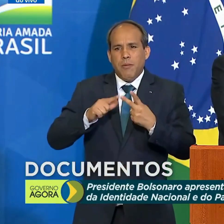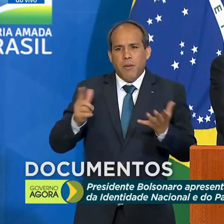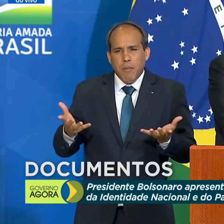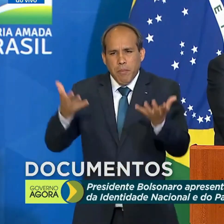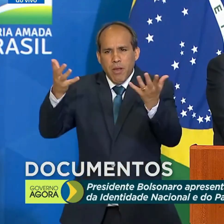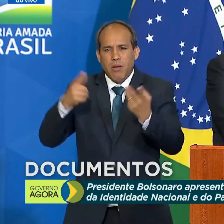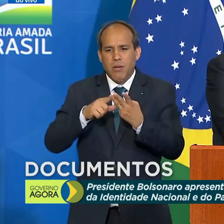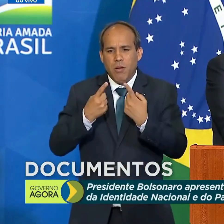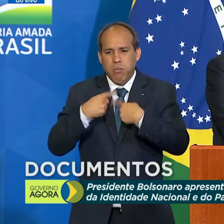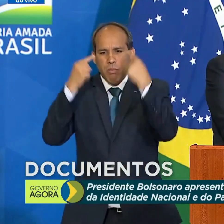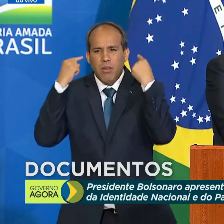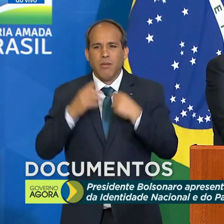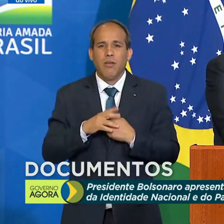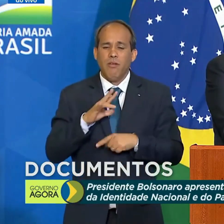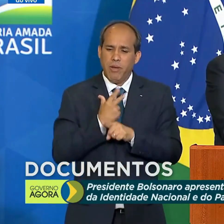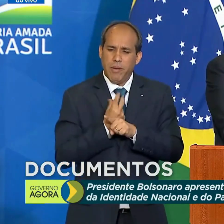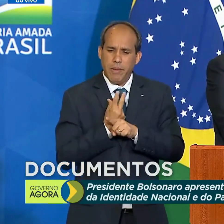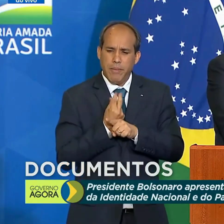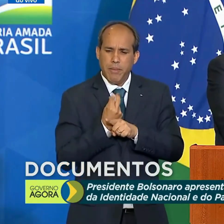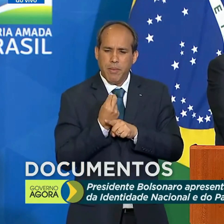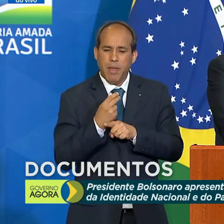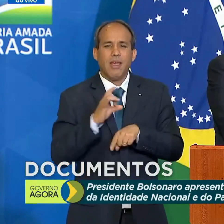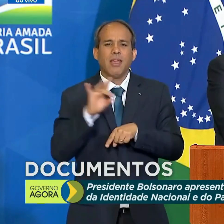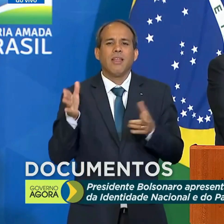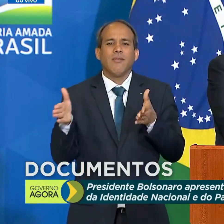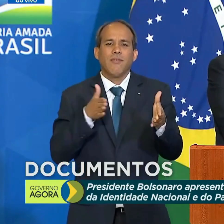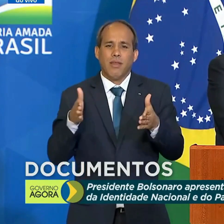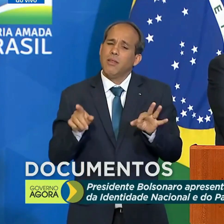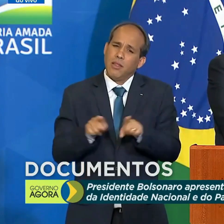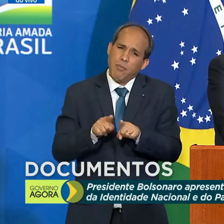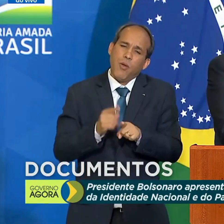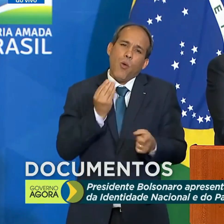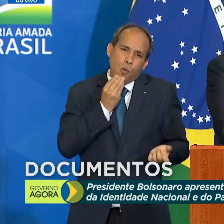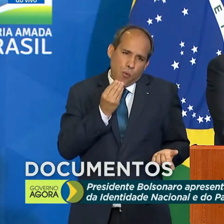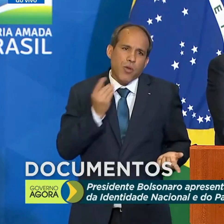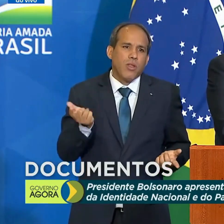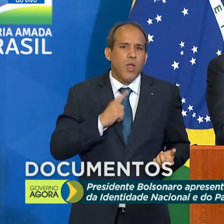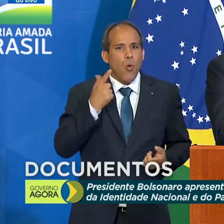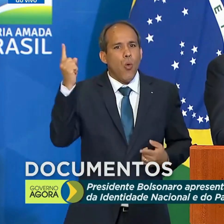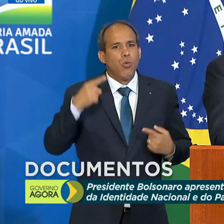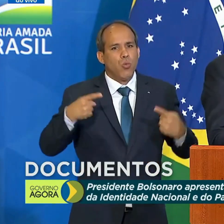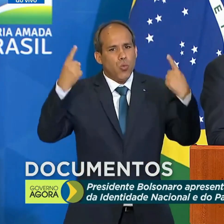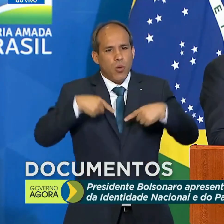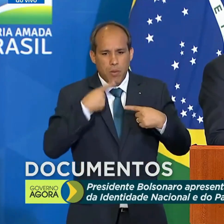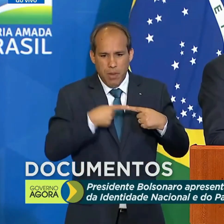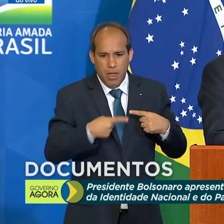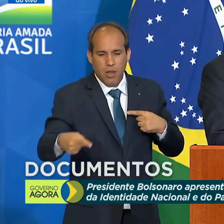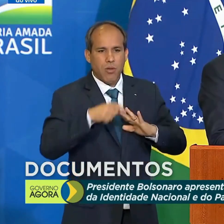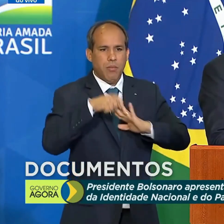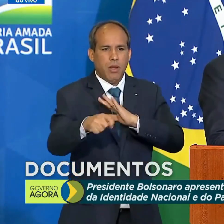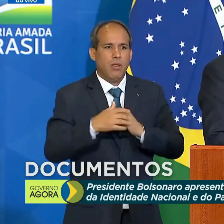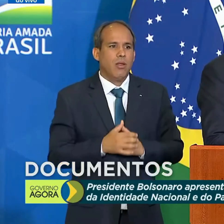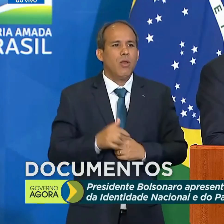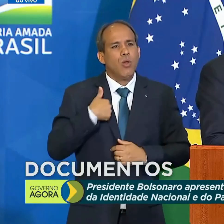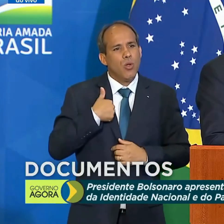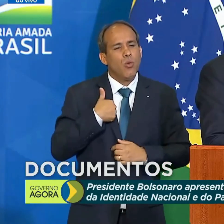vai para frente, e nós vamos vencendo essas fases. E vamos, obviamente, temos um grande embate pela frente nos próximos meses, que